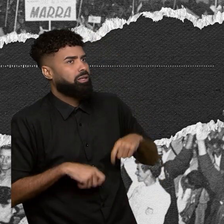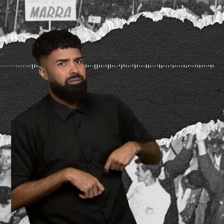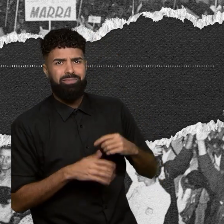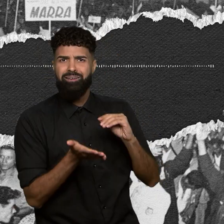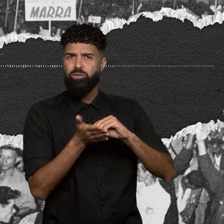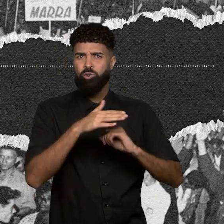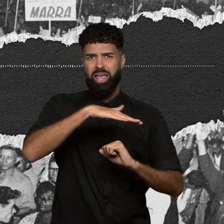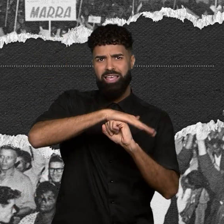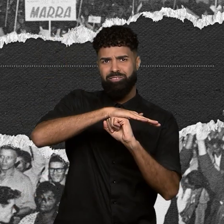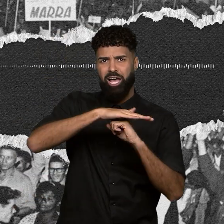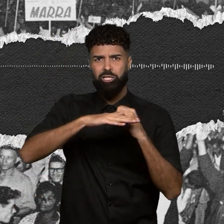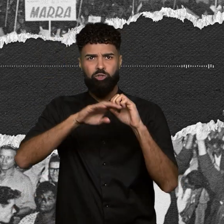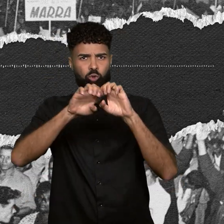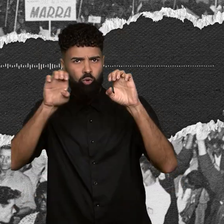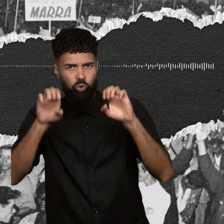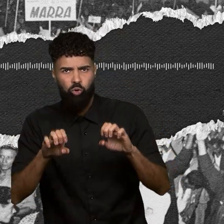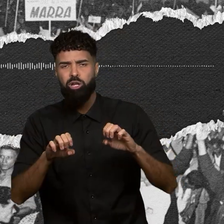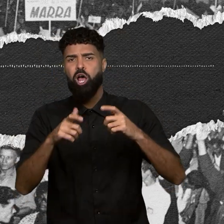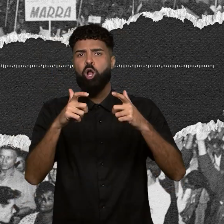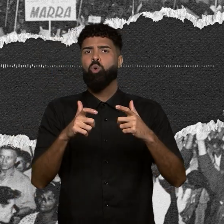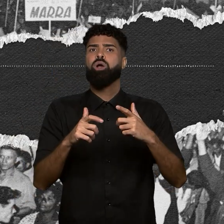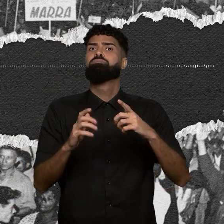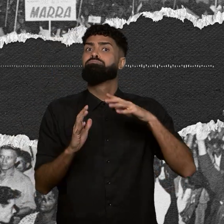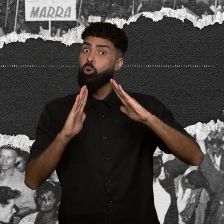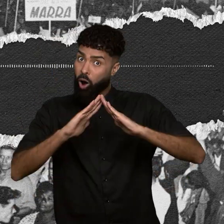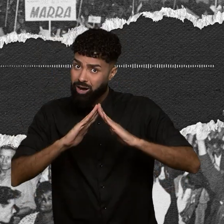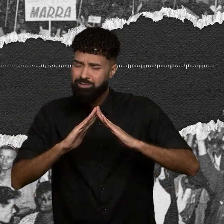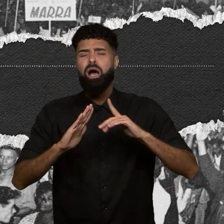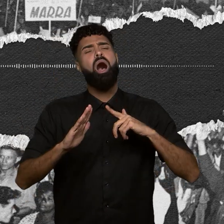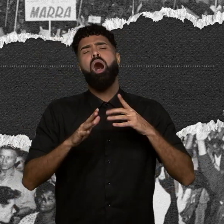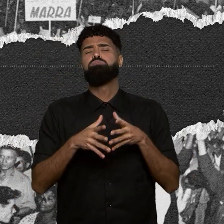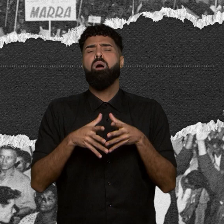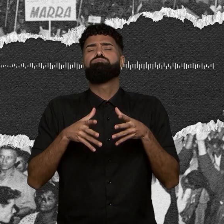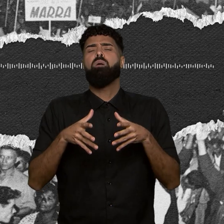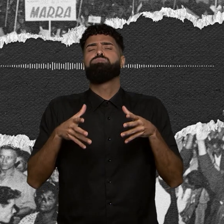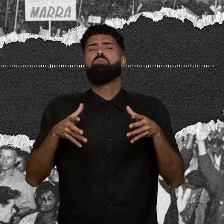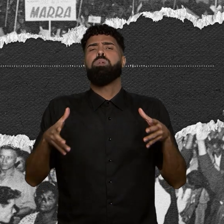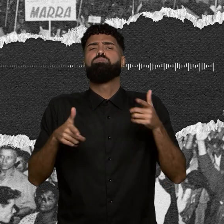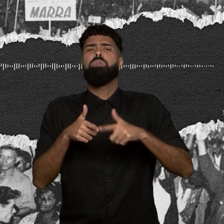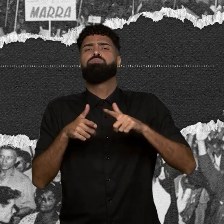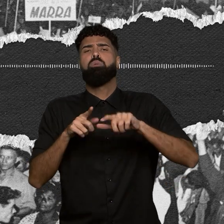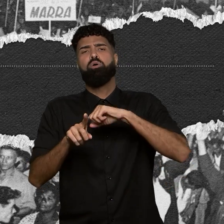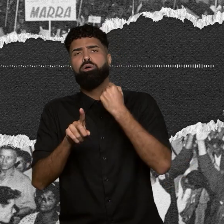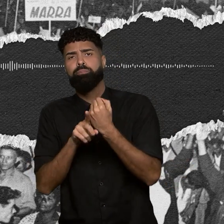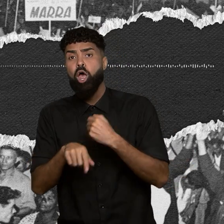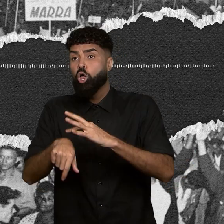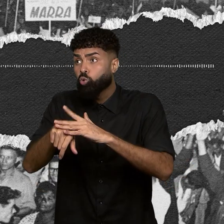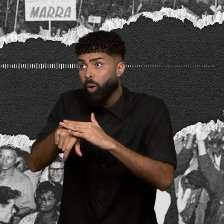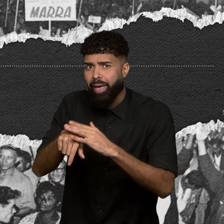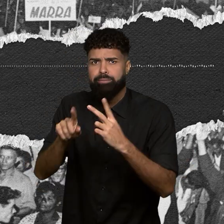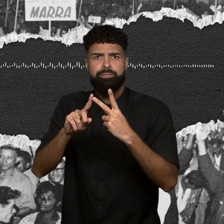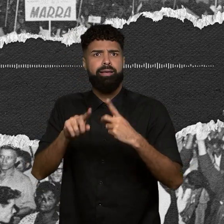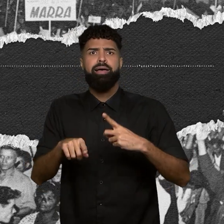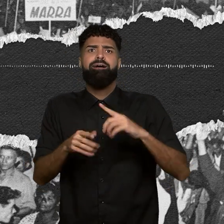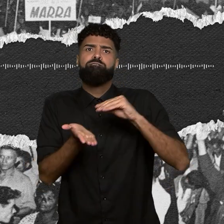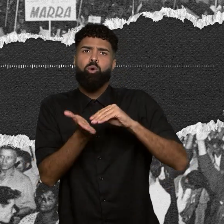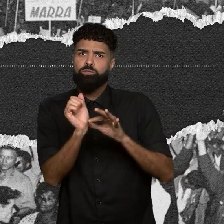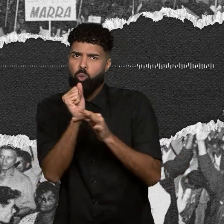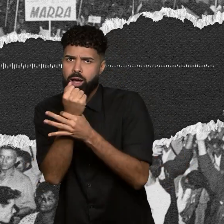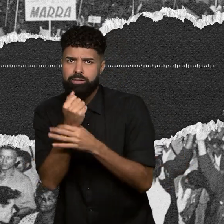locais de moradia leva a uma bola de neve de problemas sociais. Doenças evitáveis, insegurança, lixo acumulado, danos